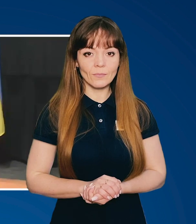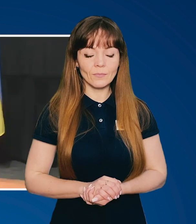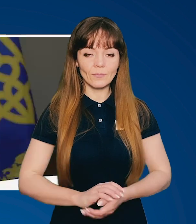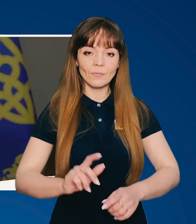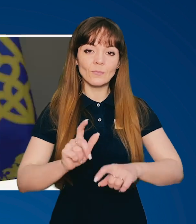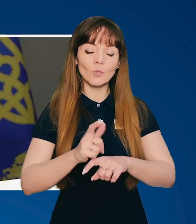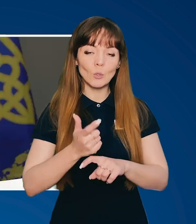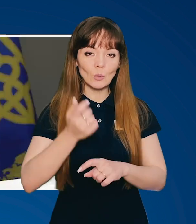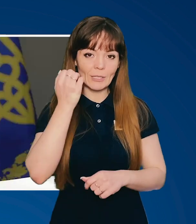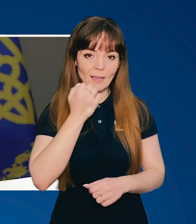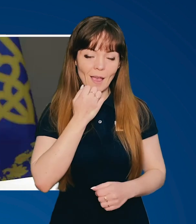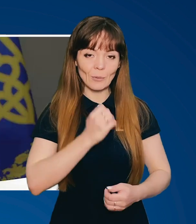Дуже дякую!